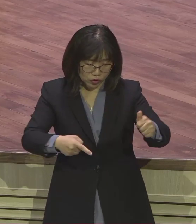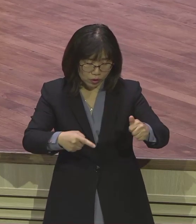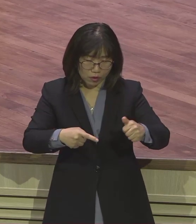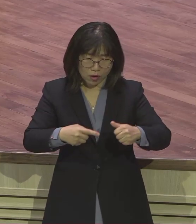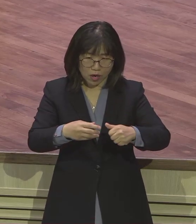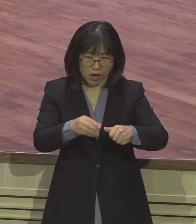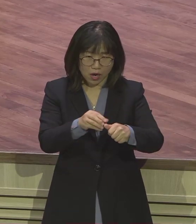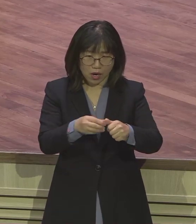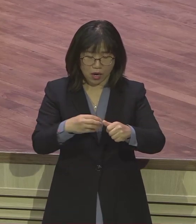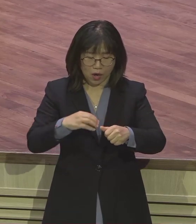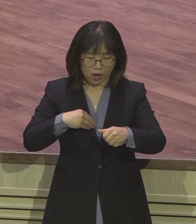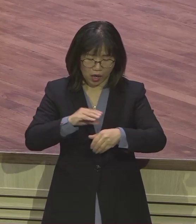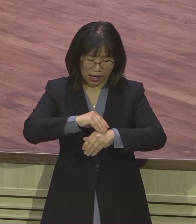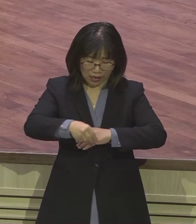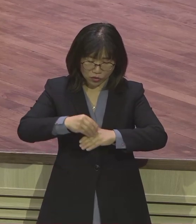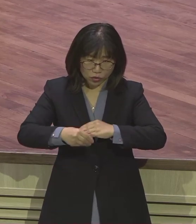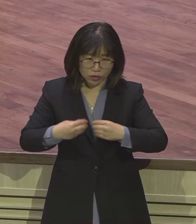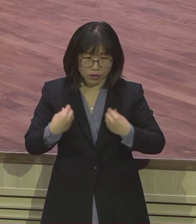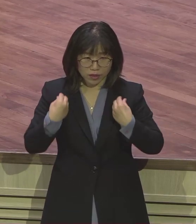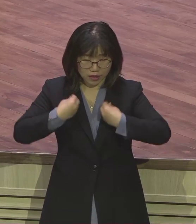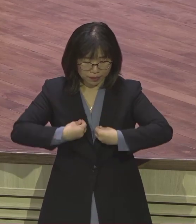짐승을 잡아가 옷을 입혀버렸다 말니 온몸에 피잖아요.